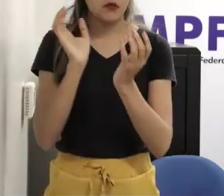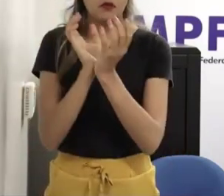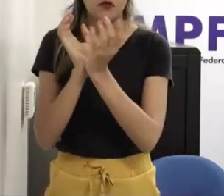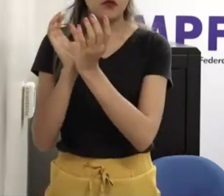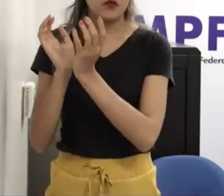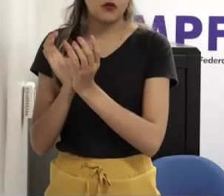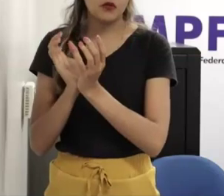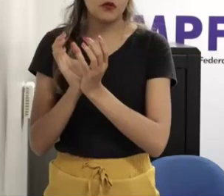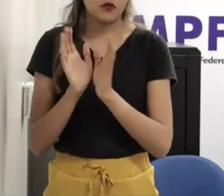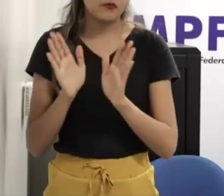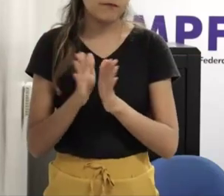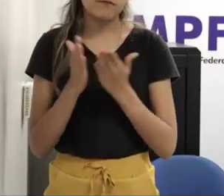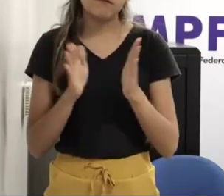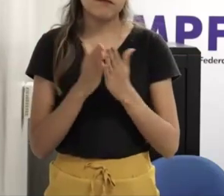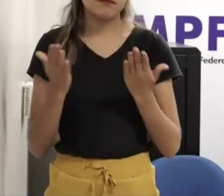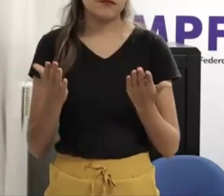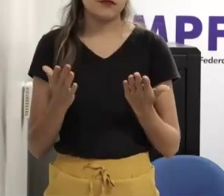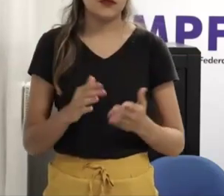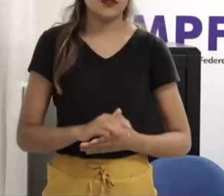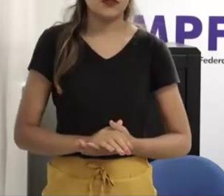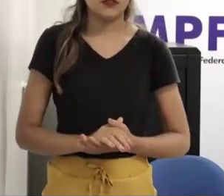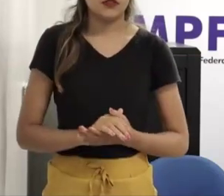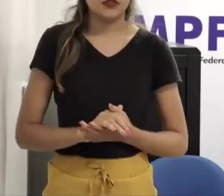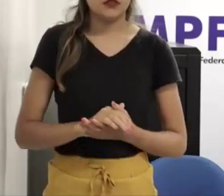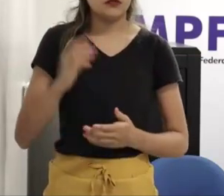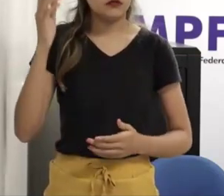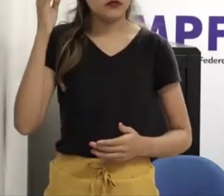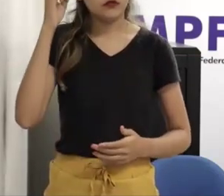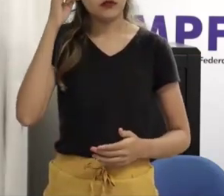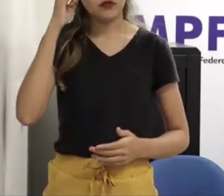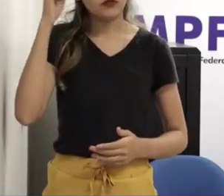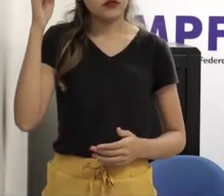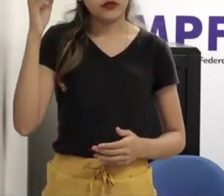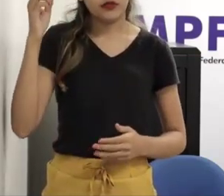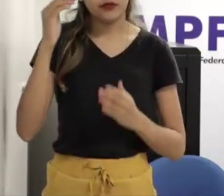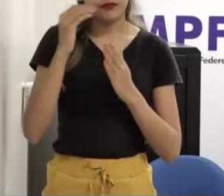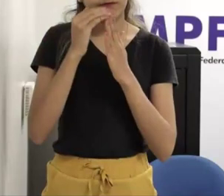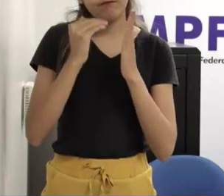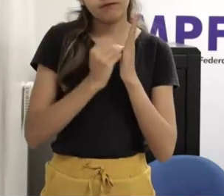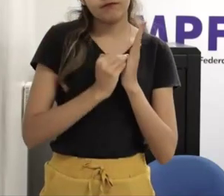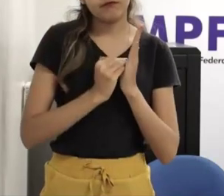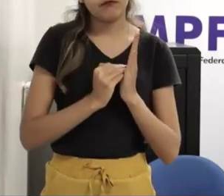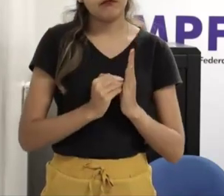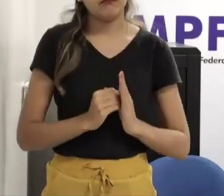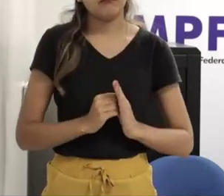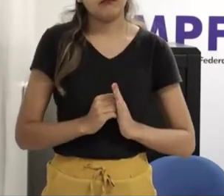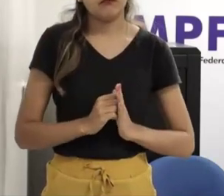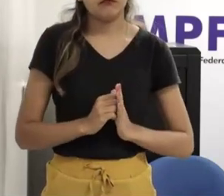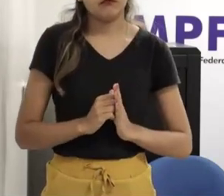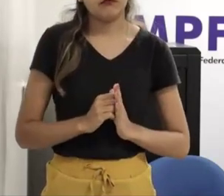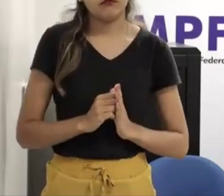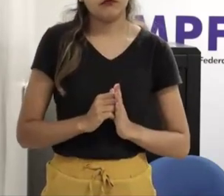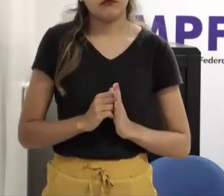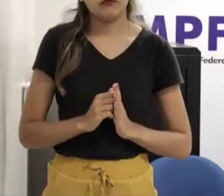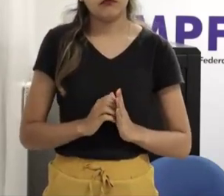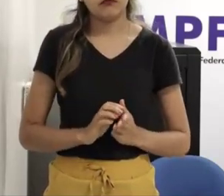alguma forma é o escutar Carl Roger no livro Tornasse Pessoa ele fala que diante todas